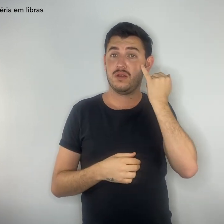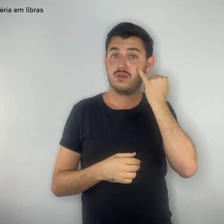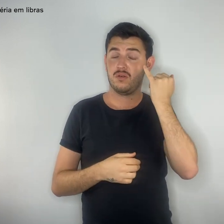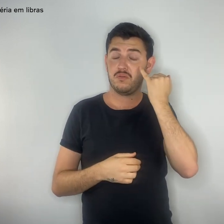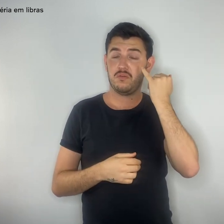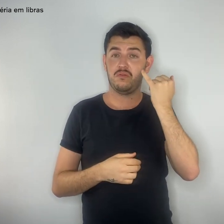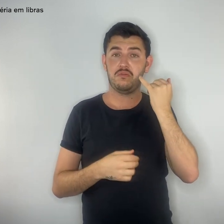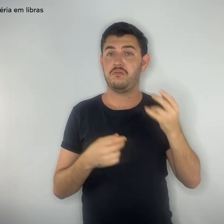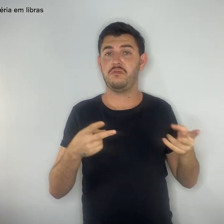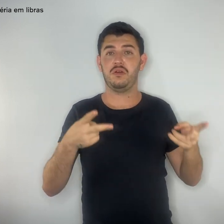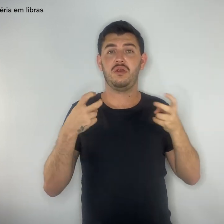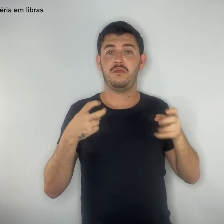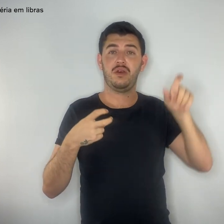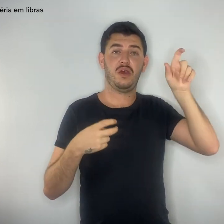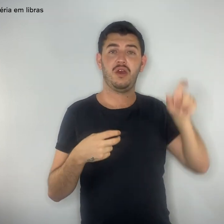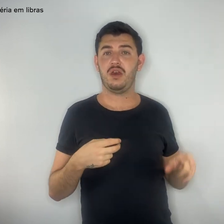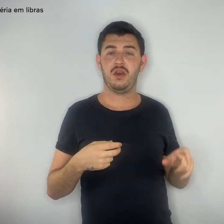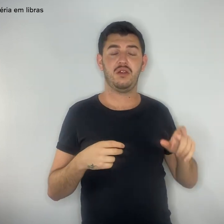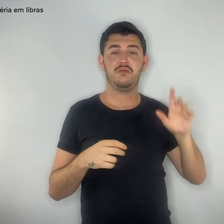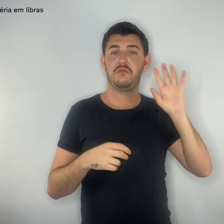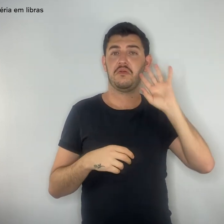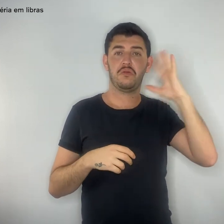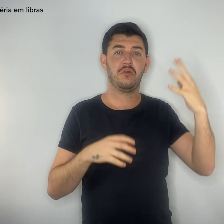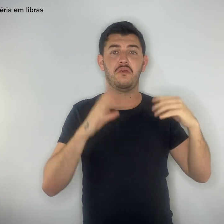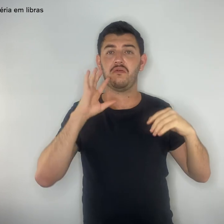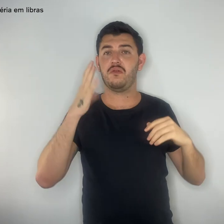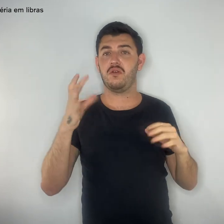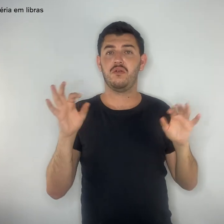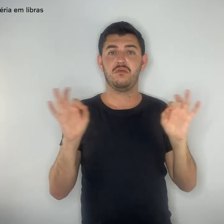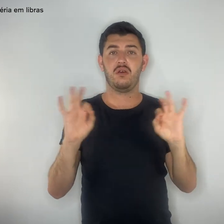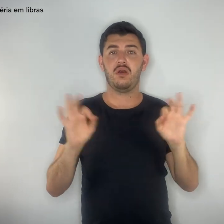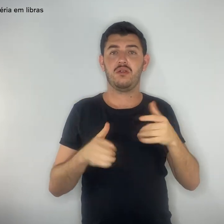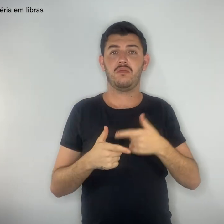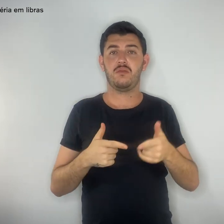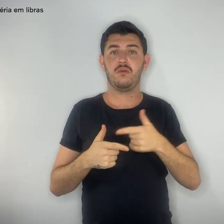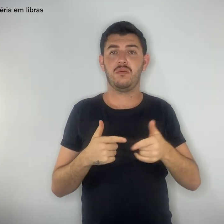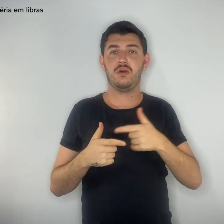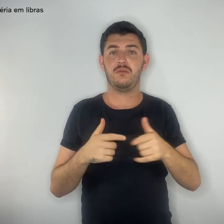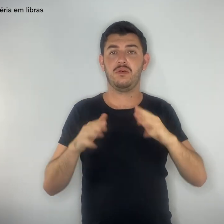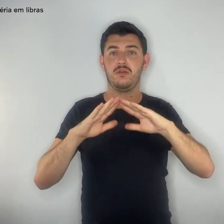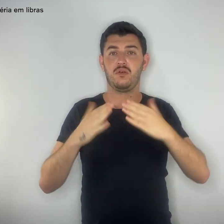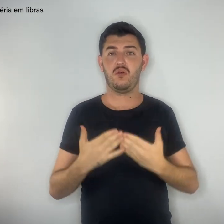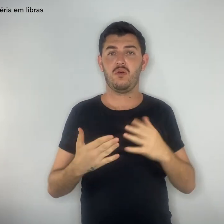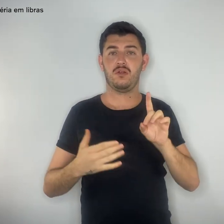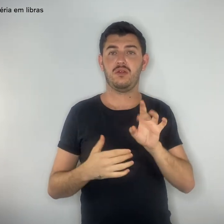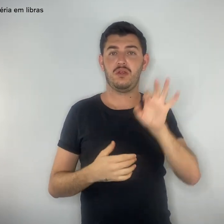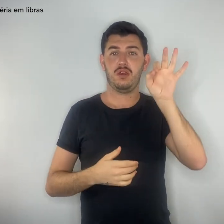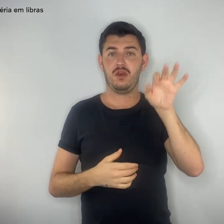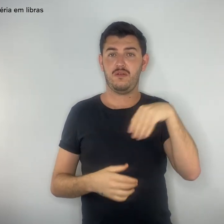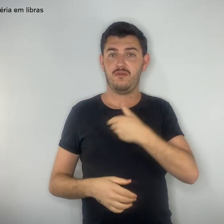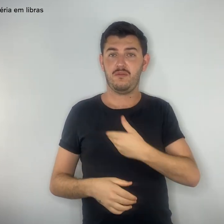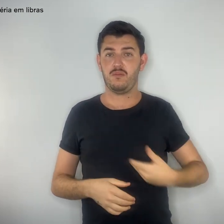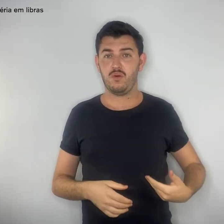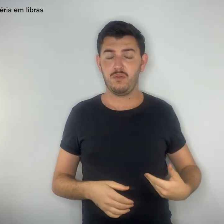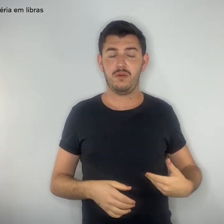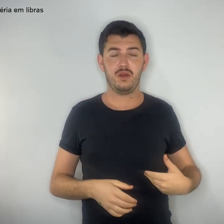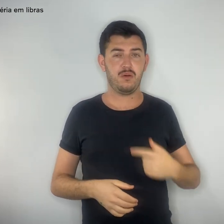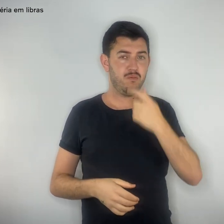resolver o problema da superlotação das escolas da rede distrital. Continuamos com um